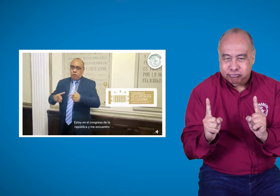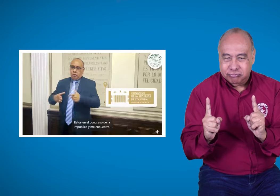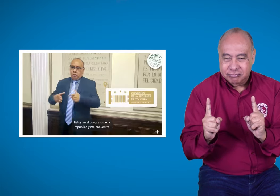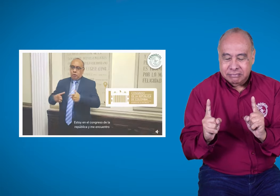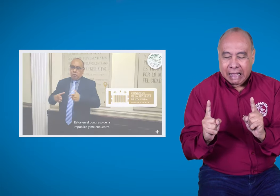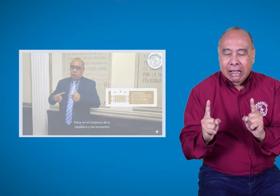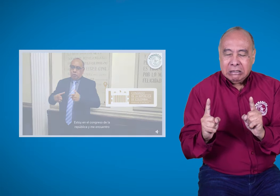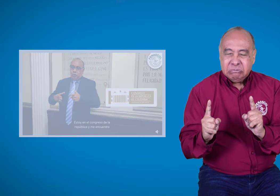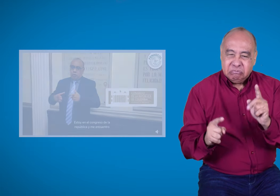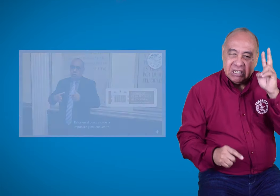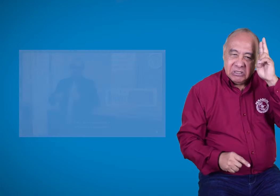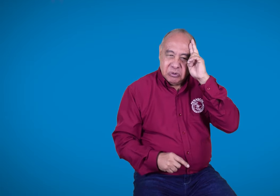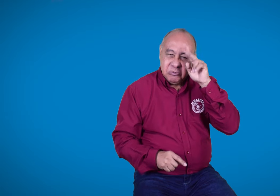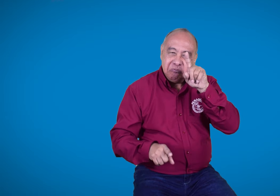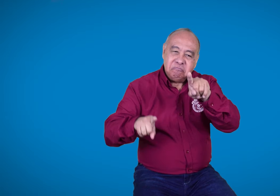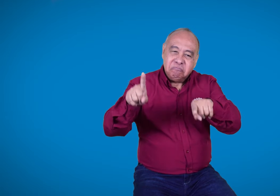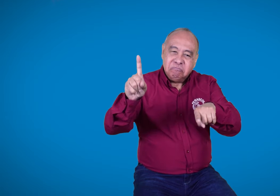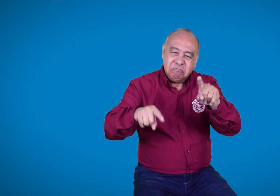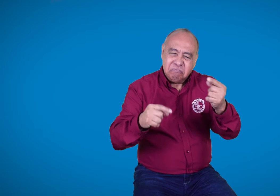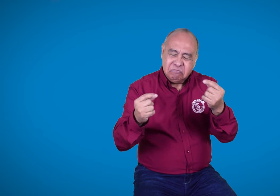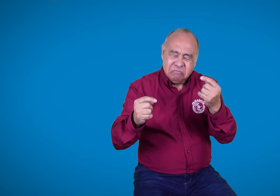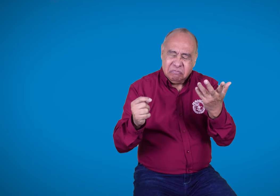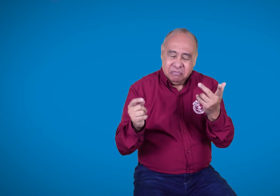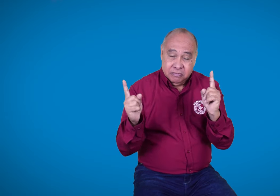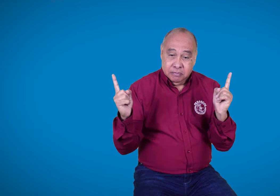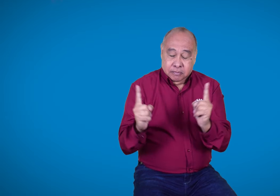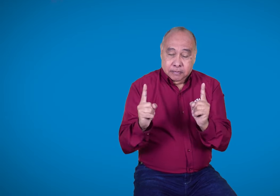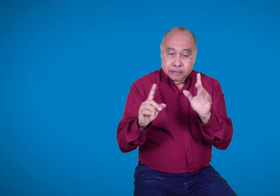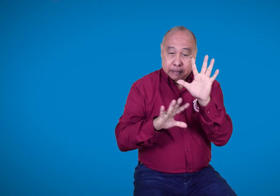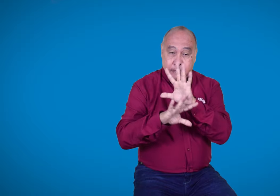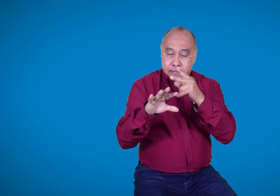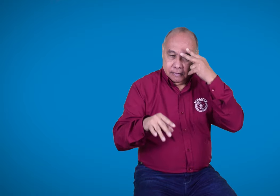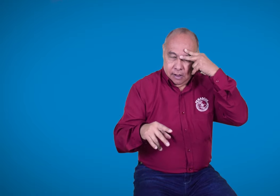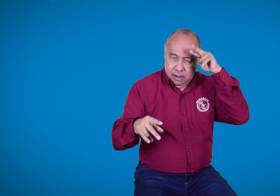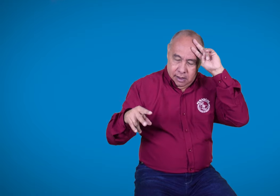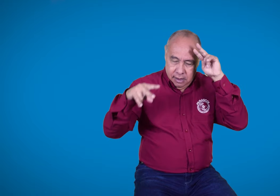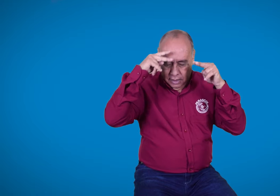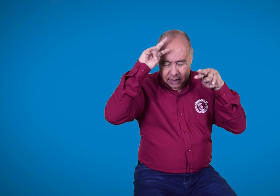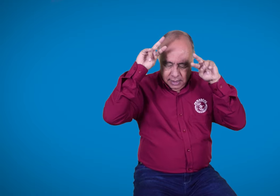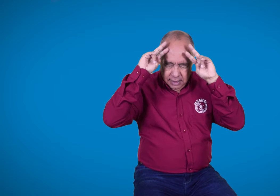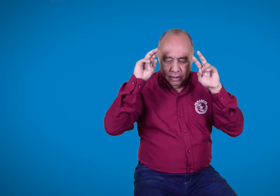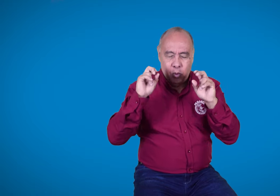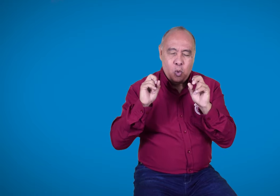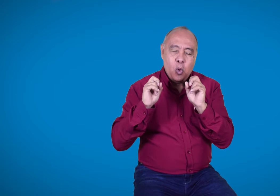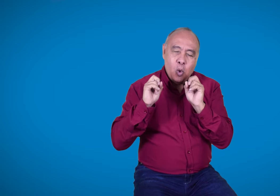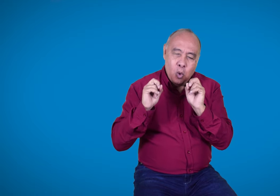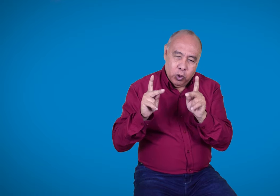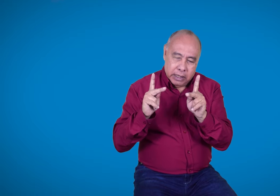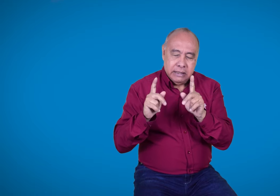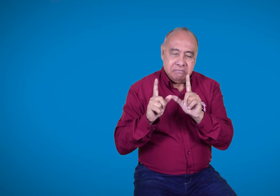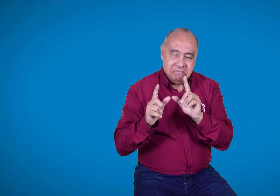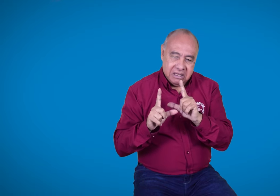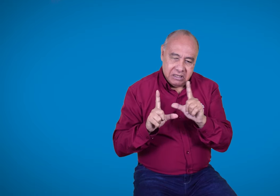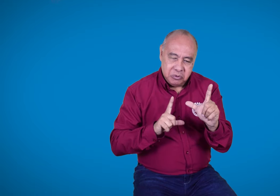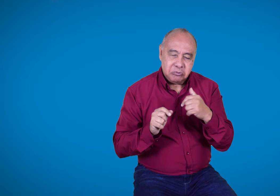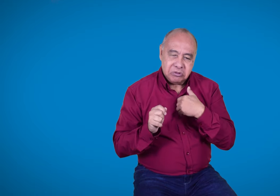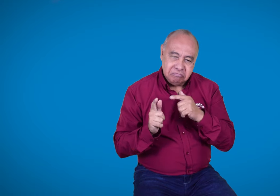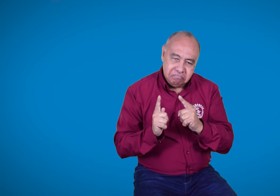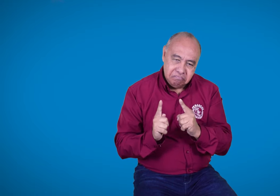tienen razón al decirme que ese video puede causar malas interpretaciones, por lo que ahora les daré